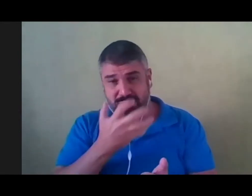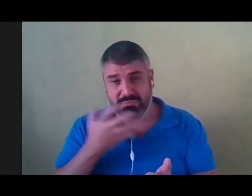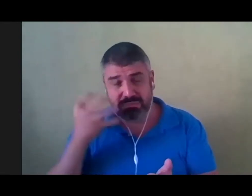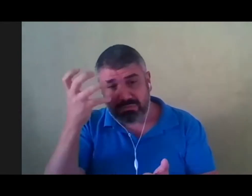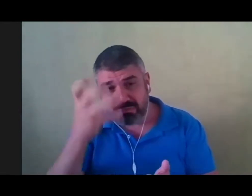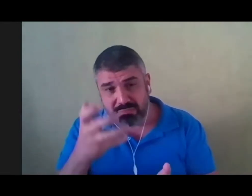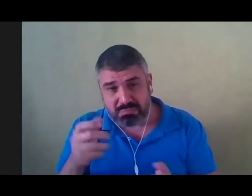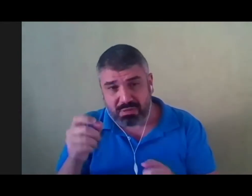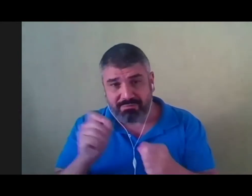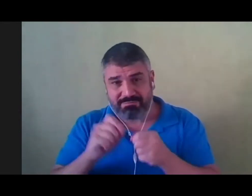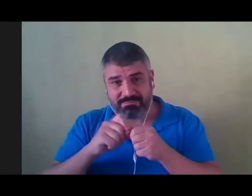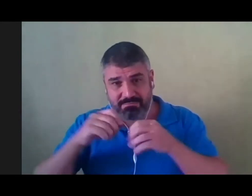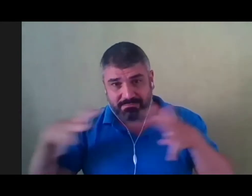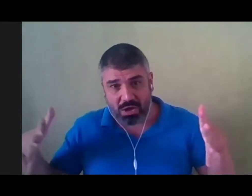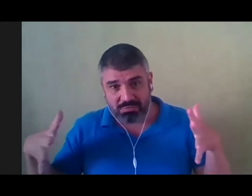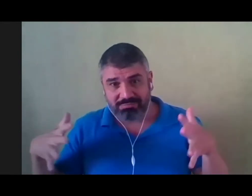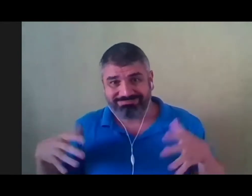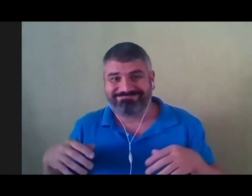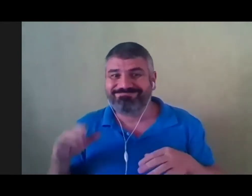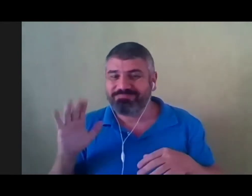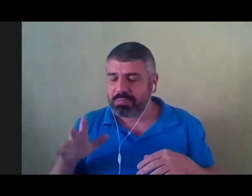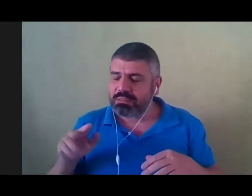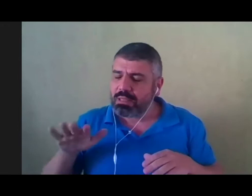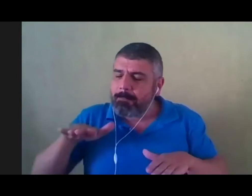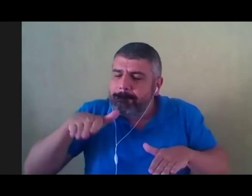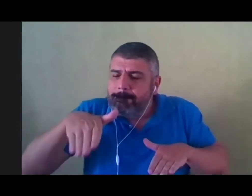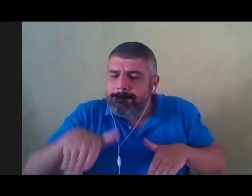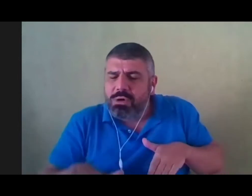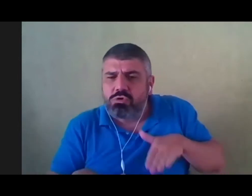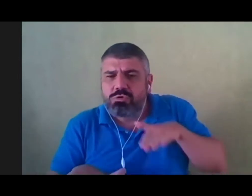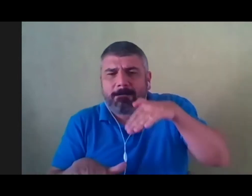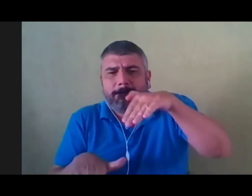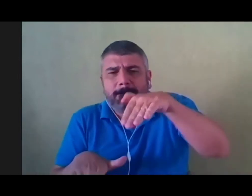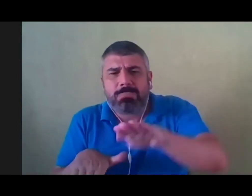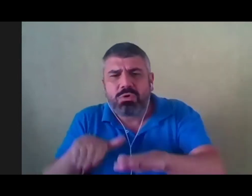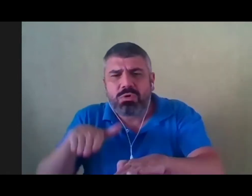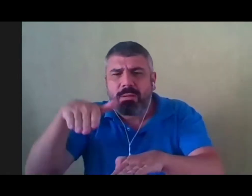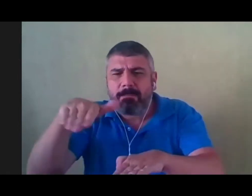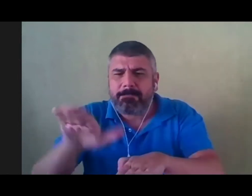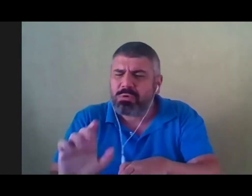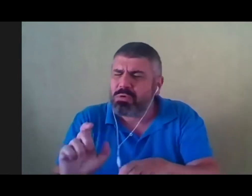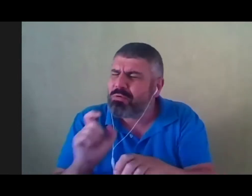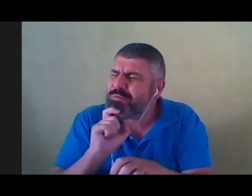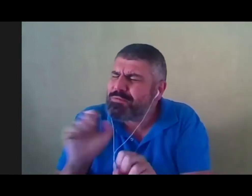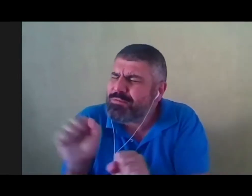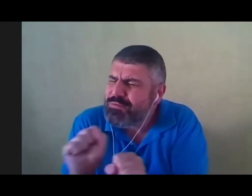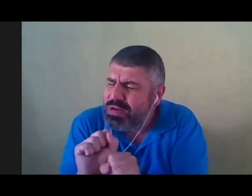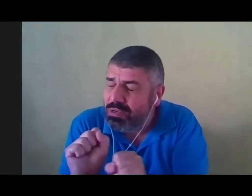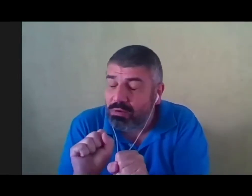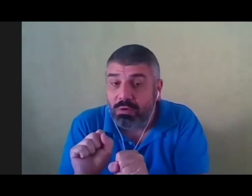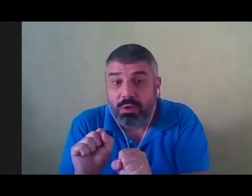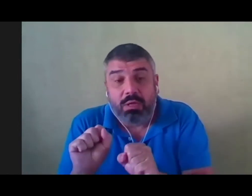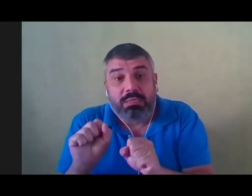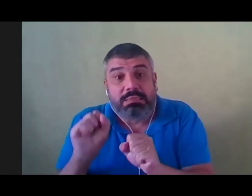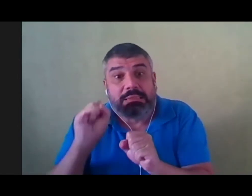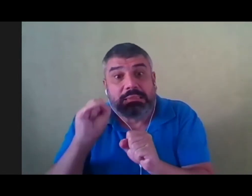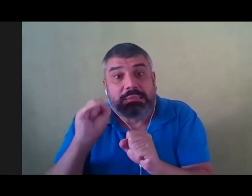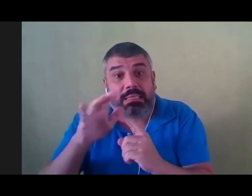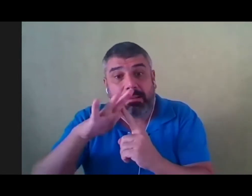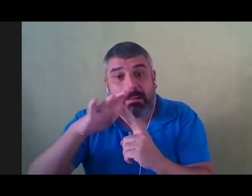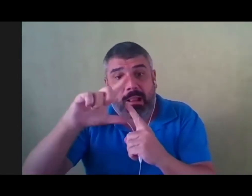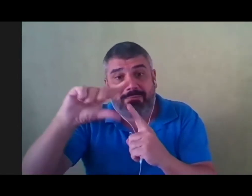ela pisava na relva bem gelada quando tinha inverno. E no outono, pisando nas folhas